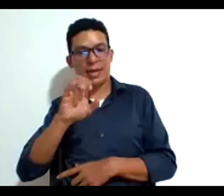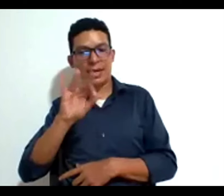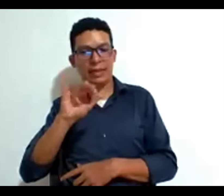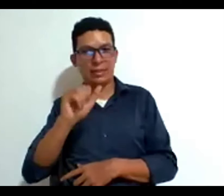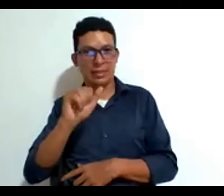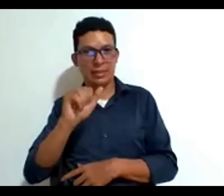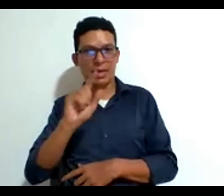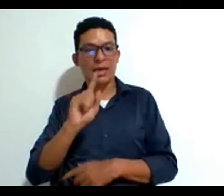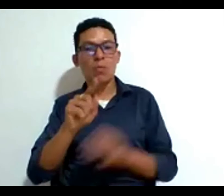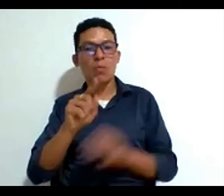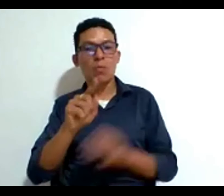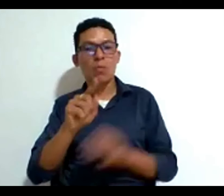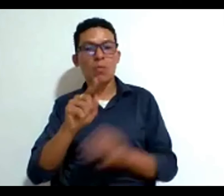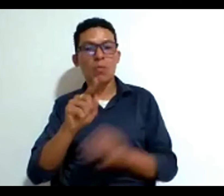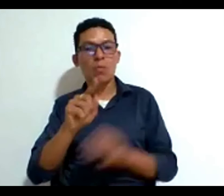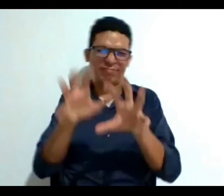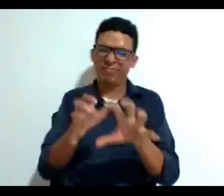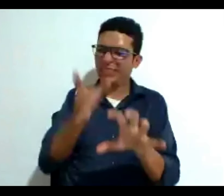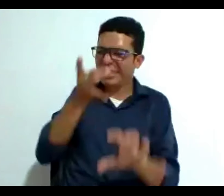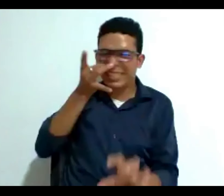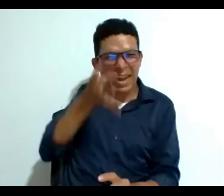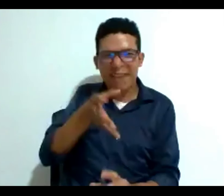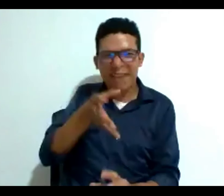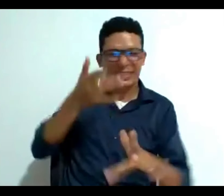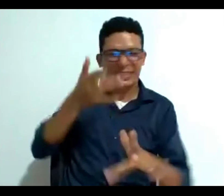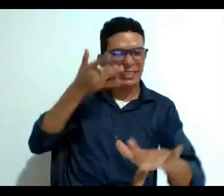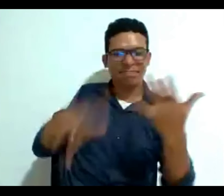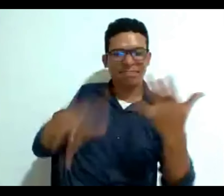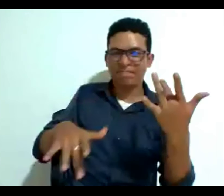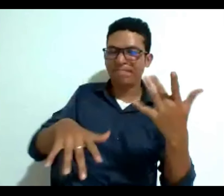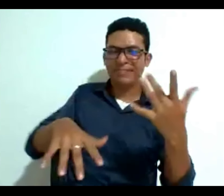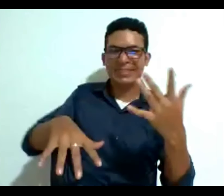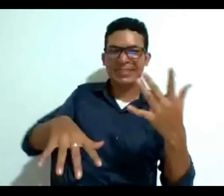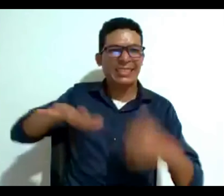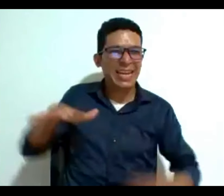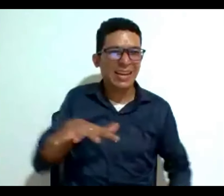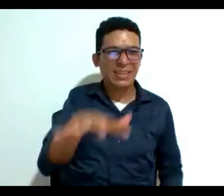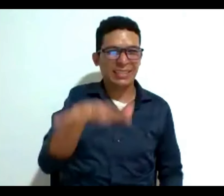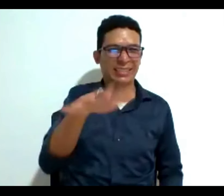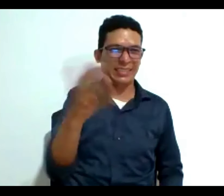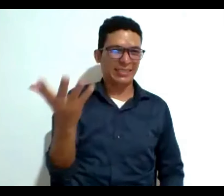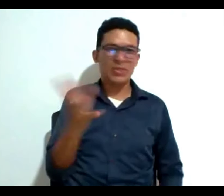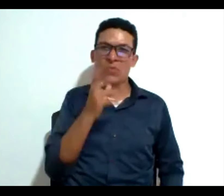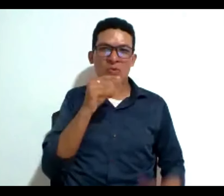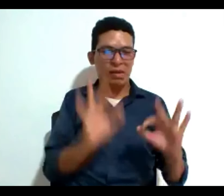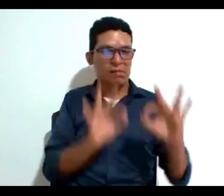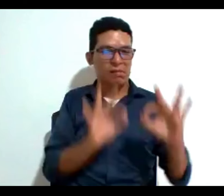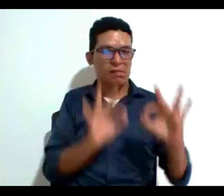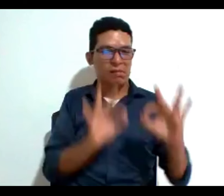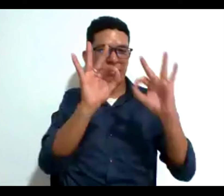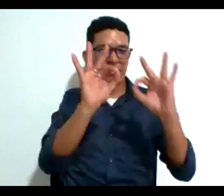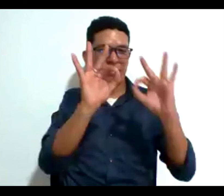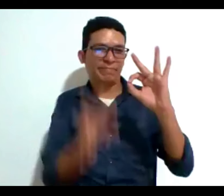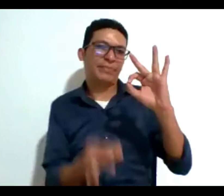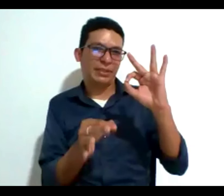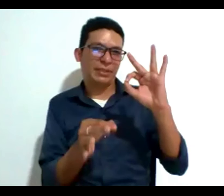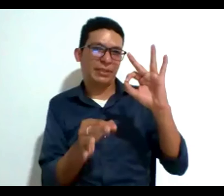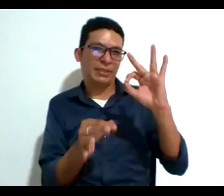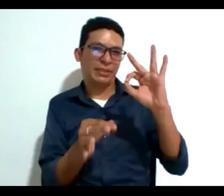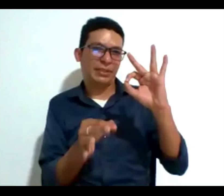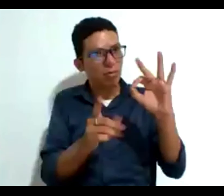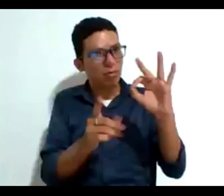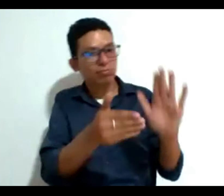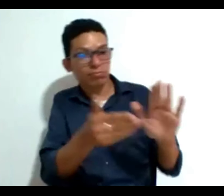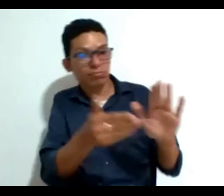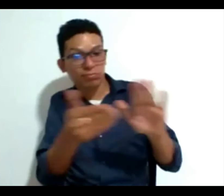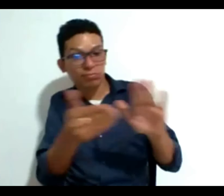condiciones totalmente inadecuadas en condiciones indignas entonces siempre la muerte digna va a estar enmarcada va a estar